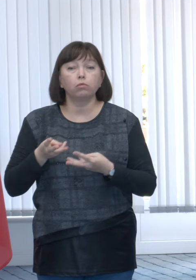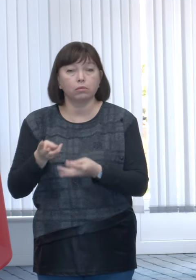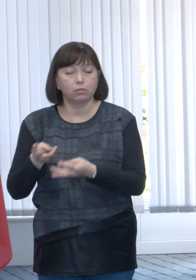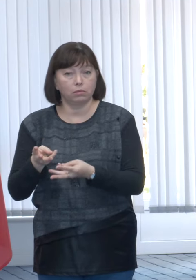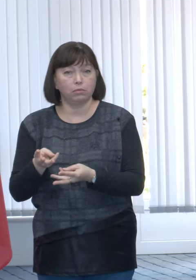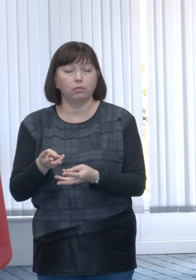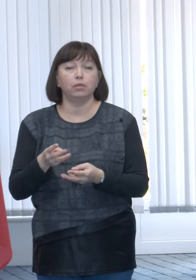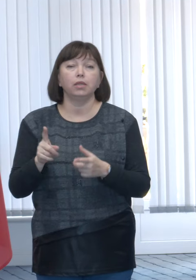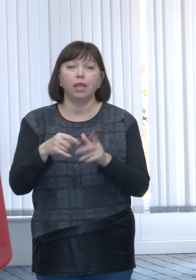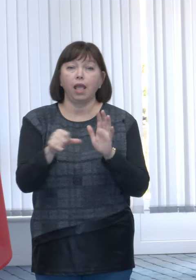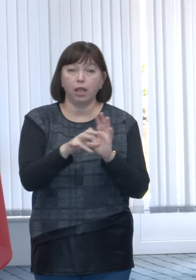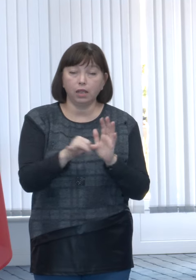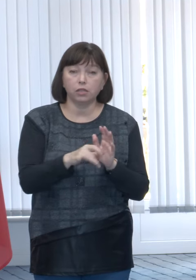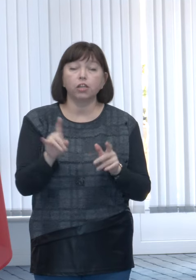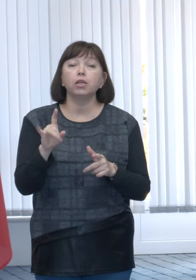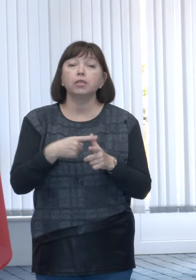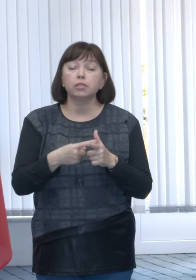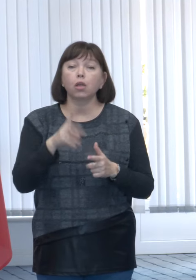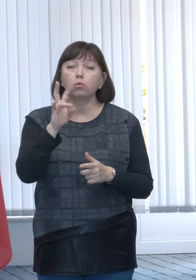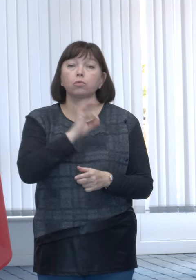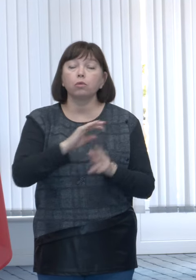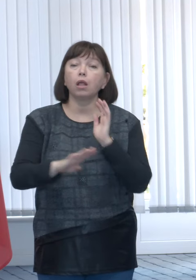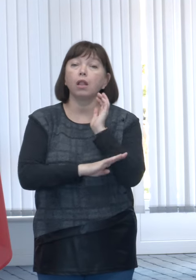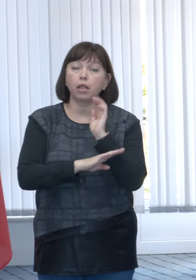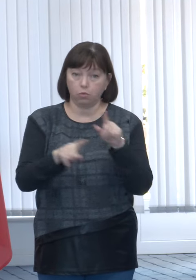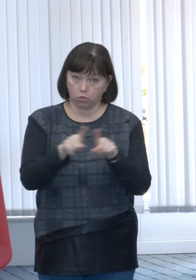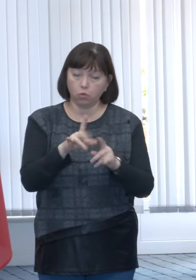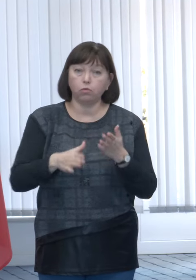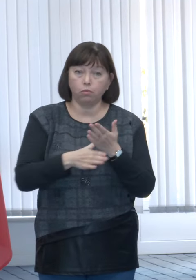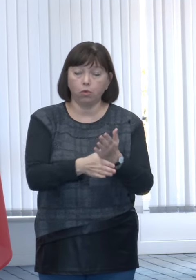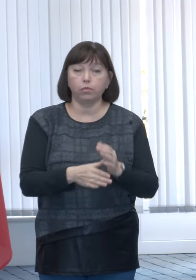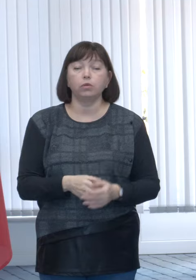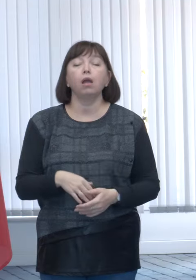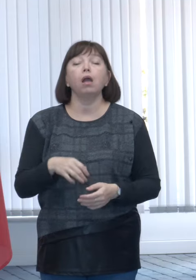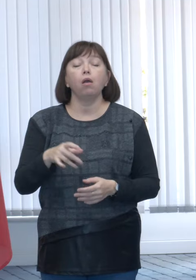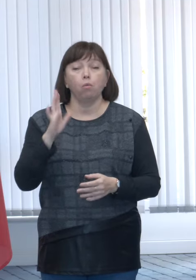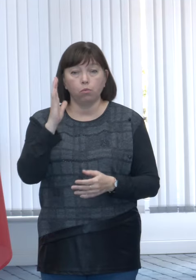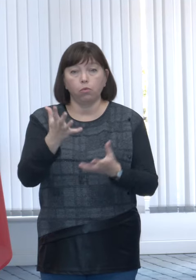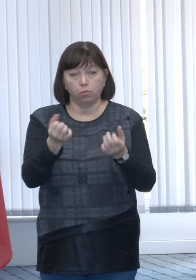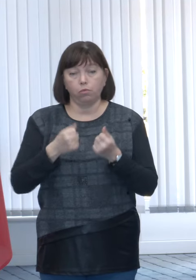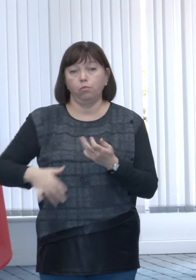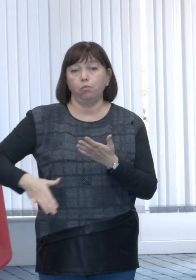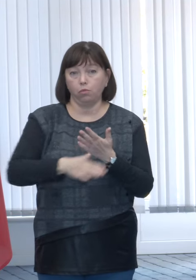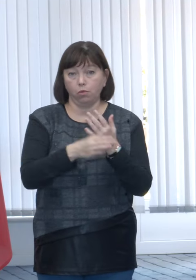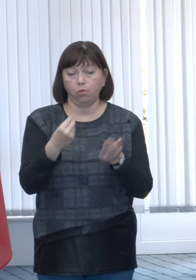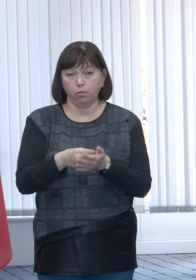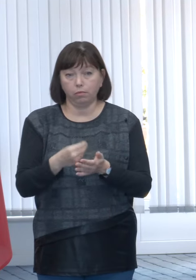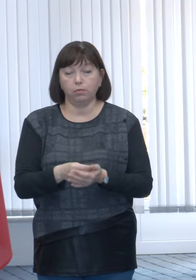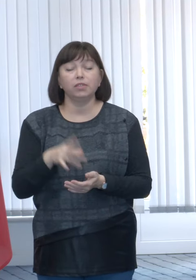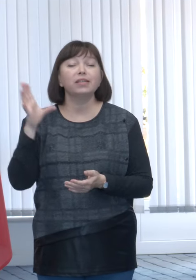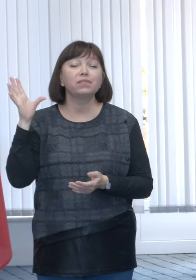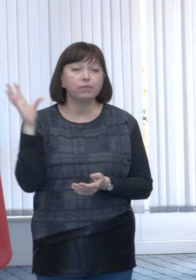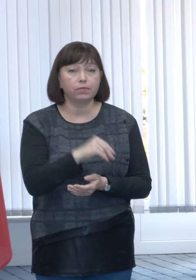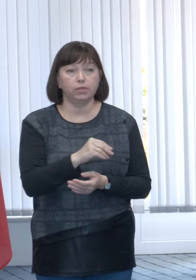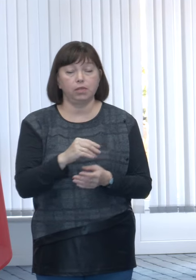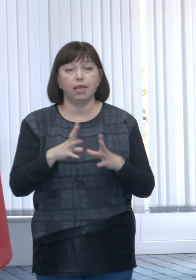energie termică sau electrică sau știi care le folosesc de... vor beneficia de compensații toate